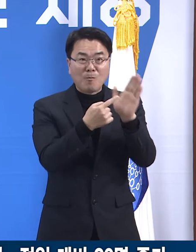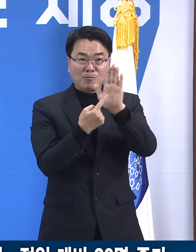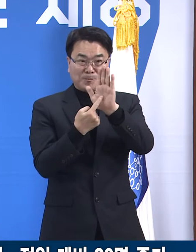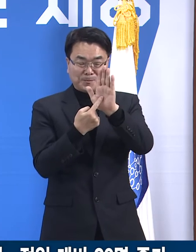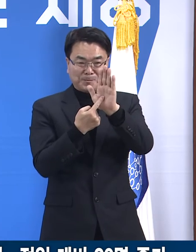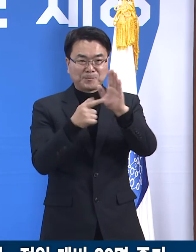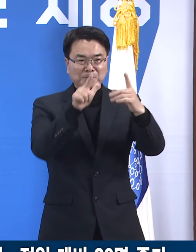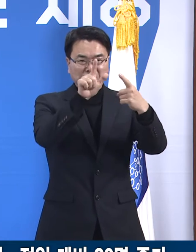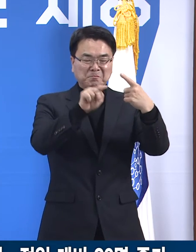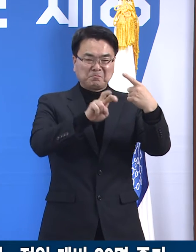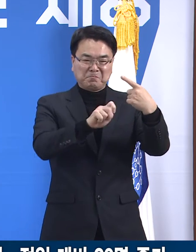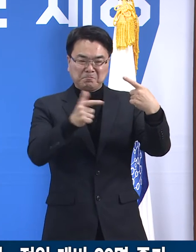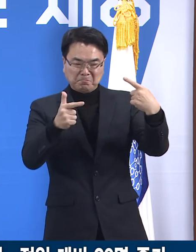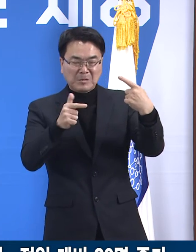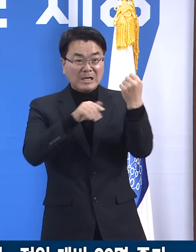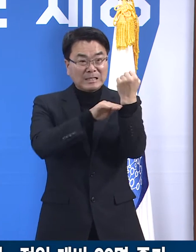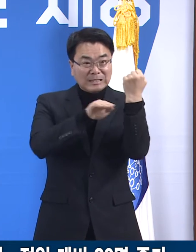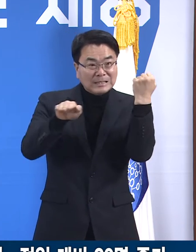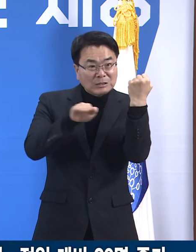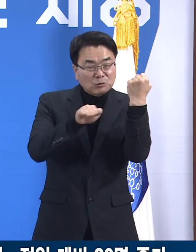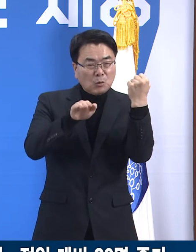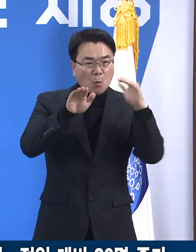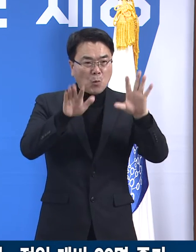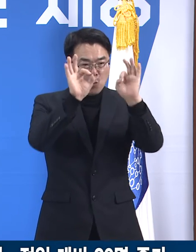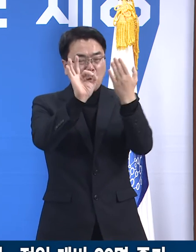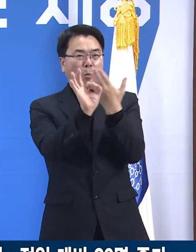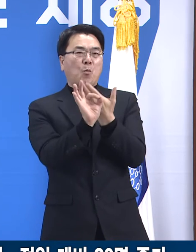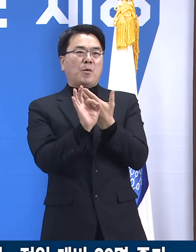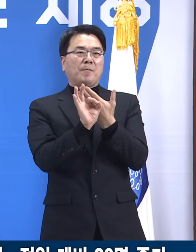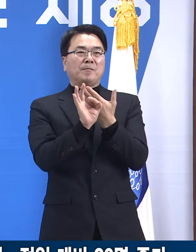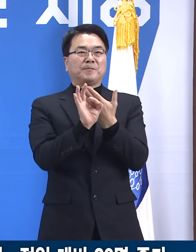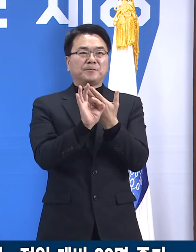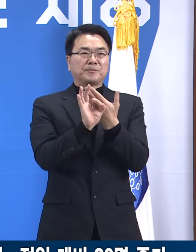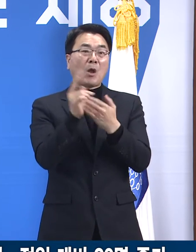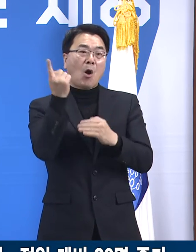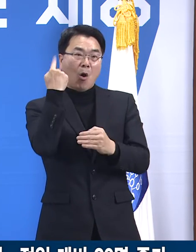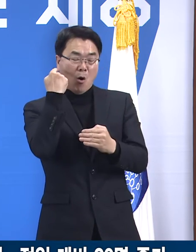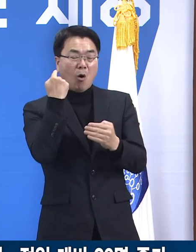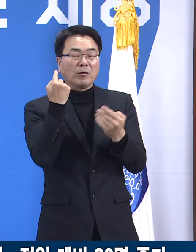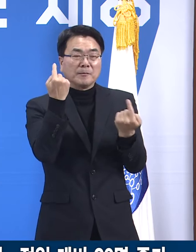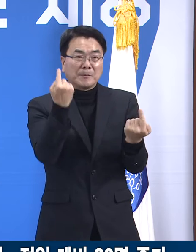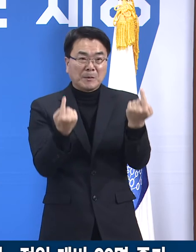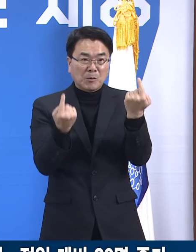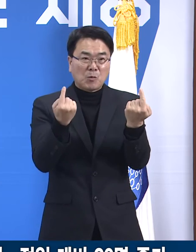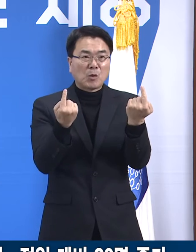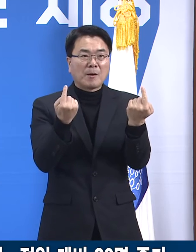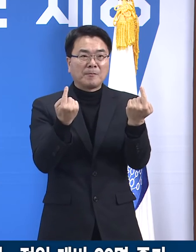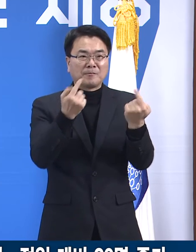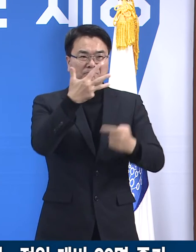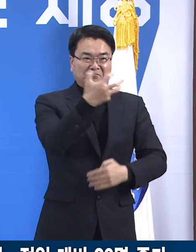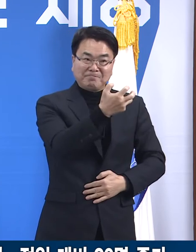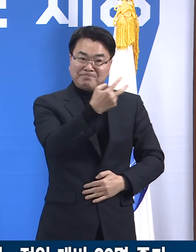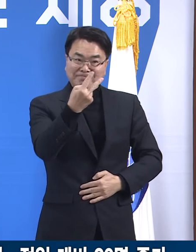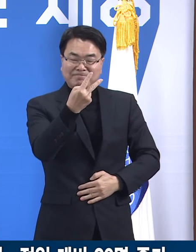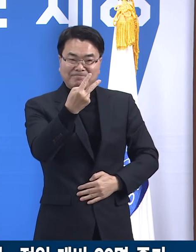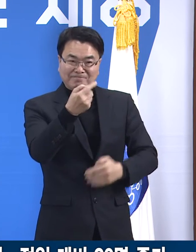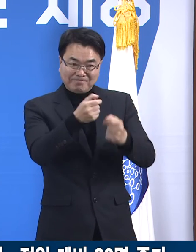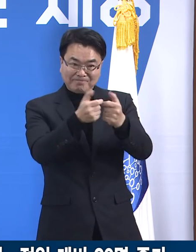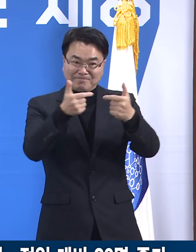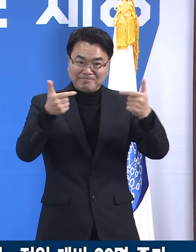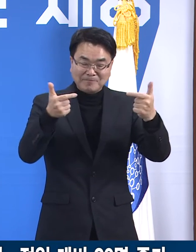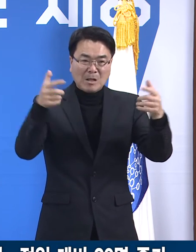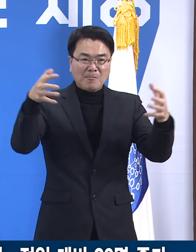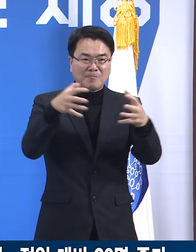1월 26일 0시 기준 경기도의 확진자 수는 전일 오전 0시 대비 82명이 증가한